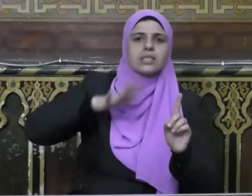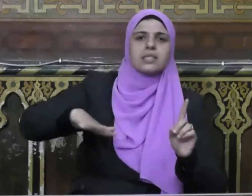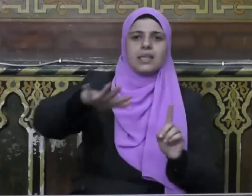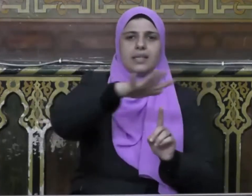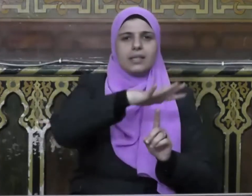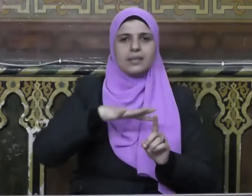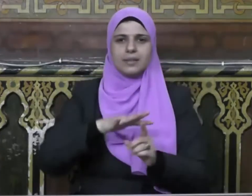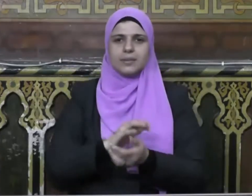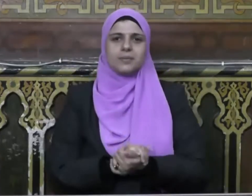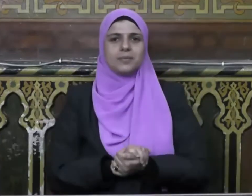الحاسدين